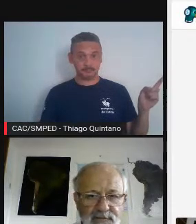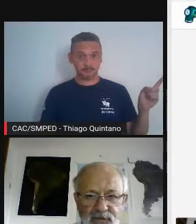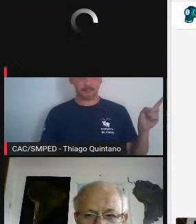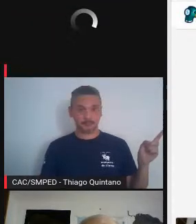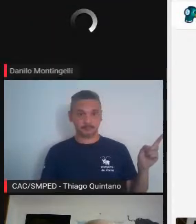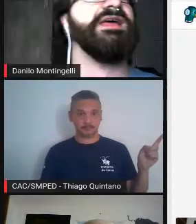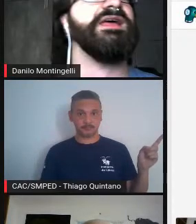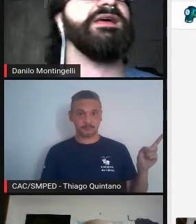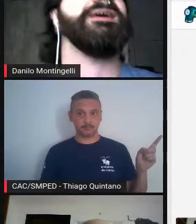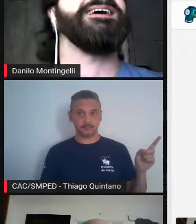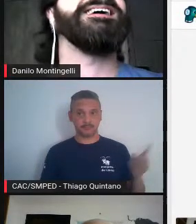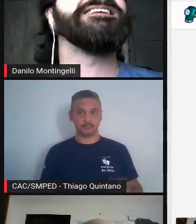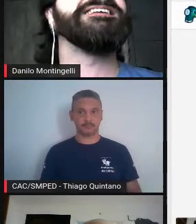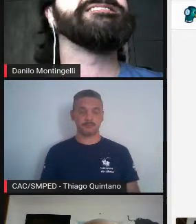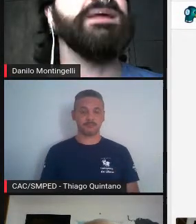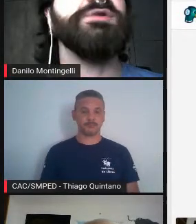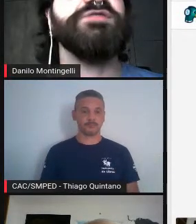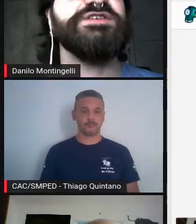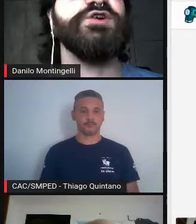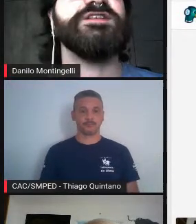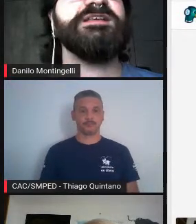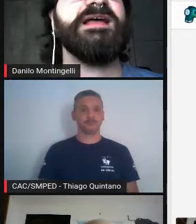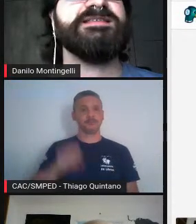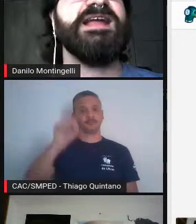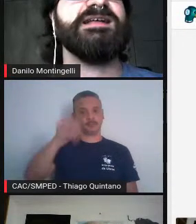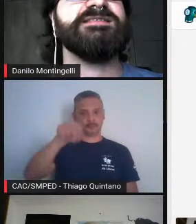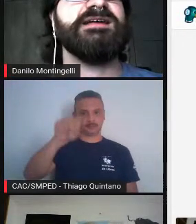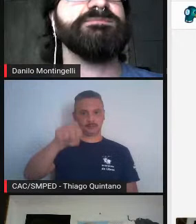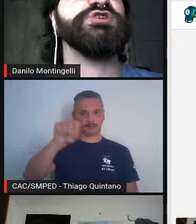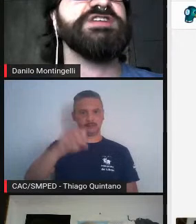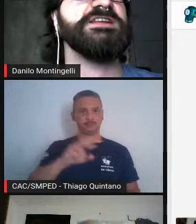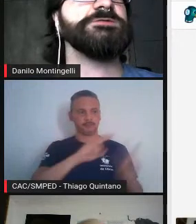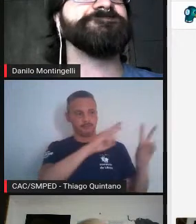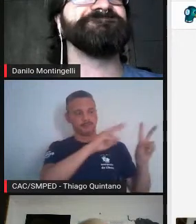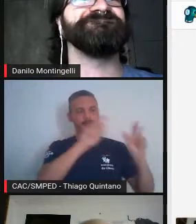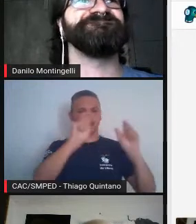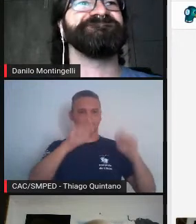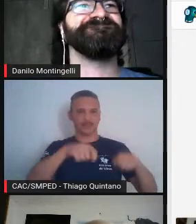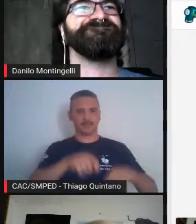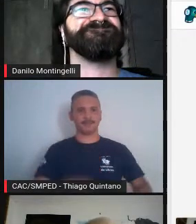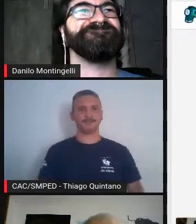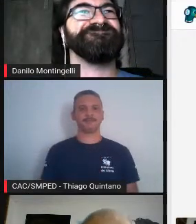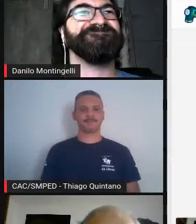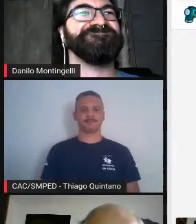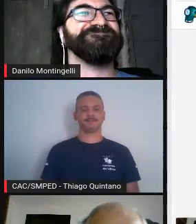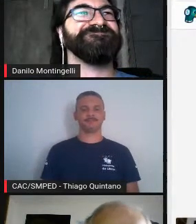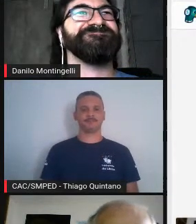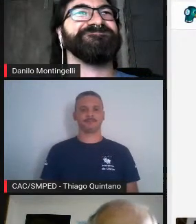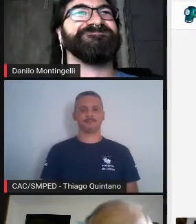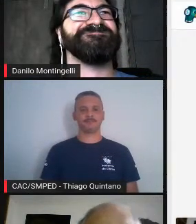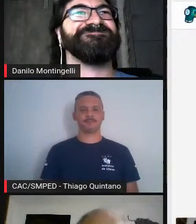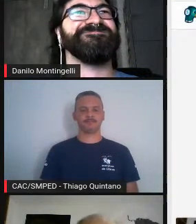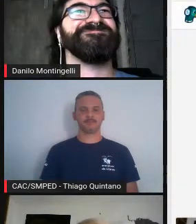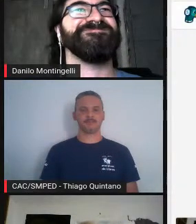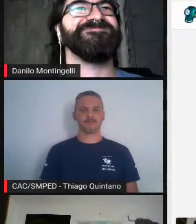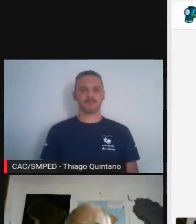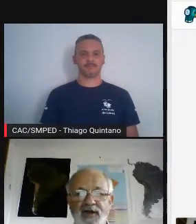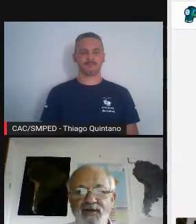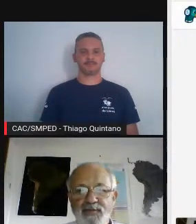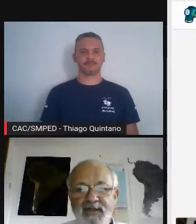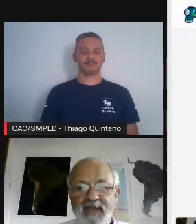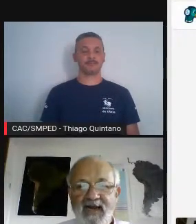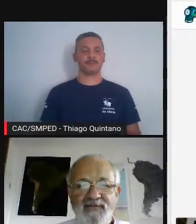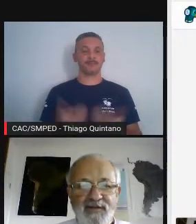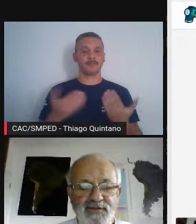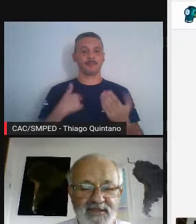Alô, tudo bem? Sim, professor. Já está. Então, muito obrigado para responder, porque agora eu